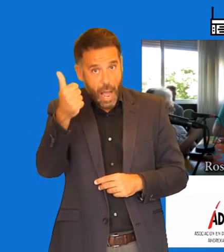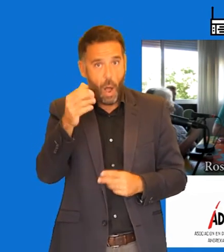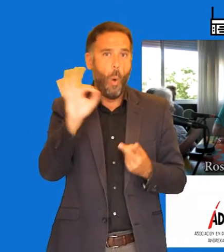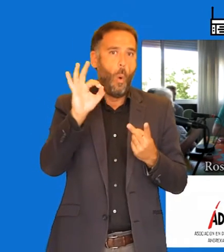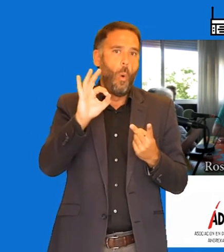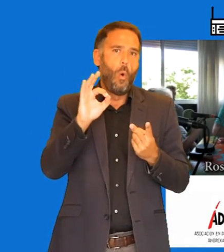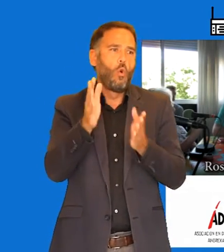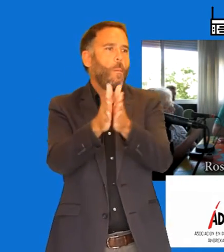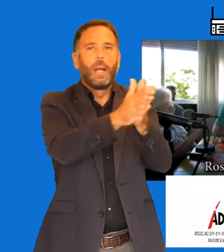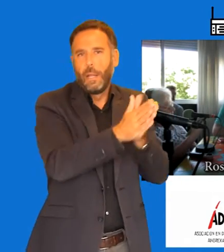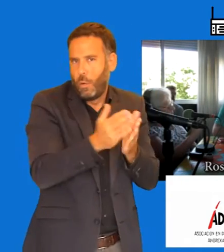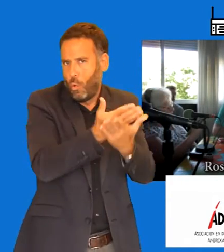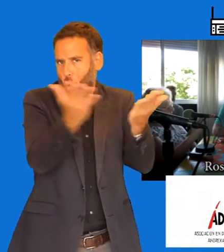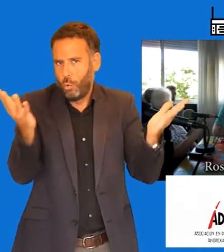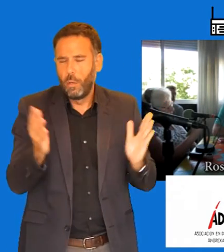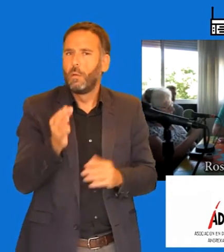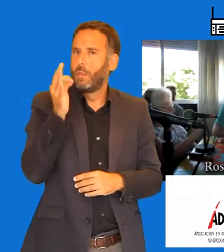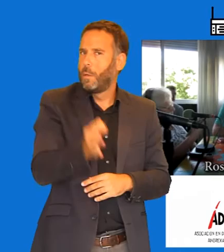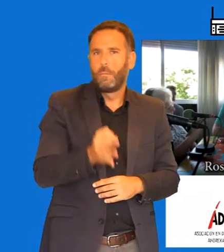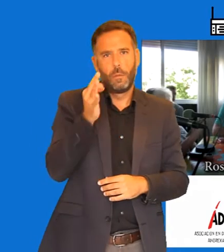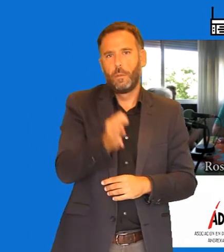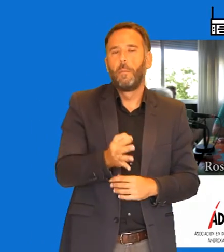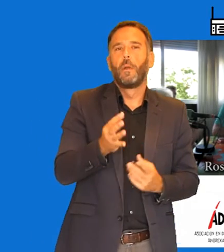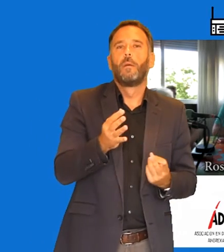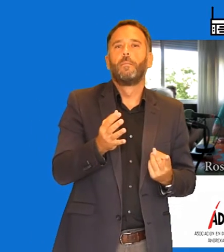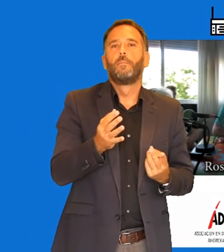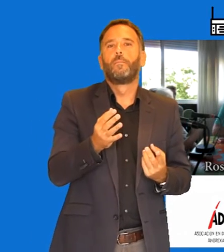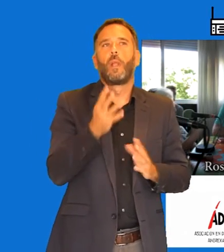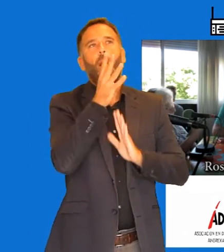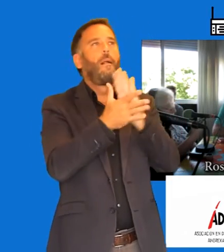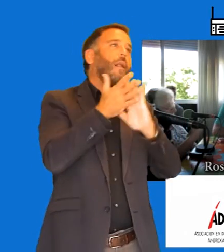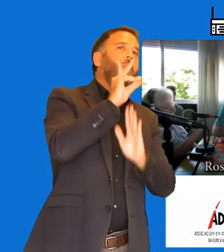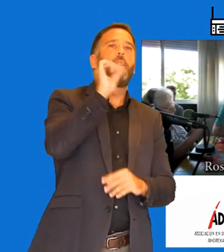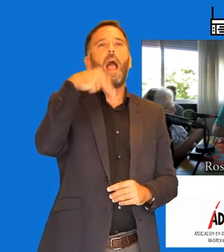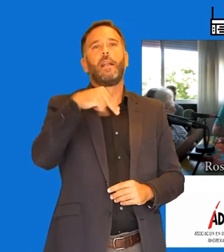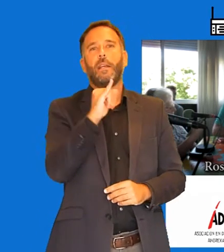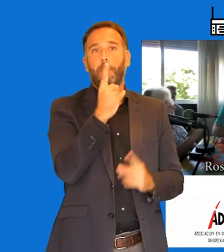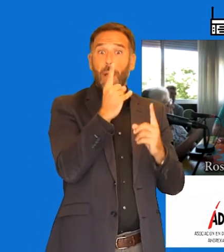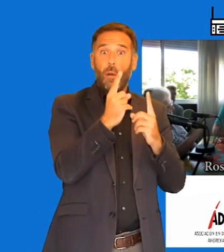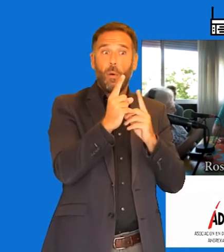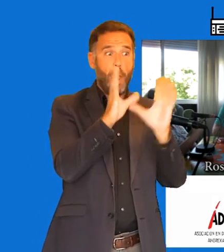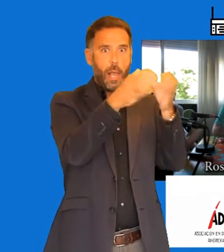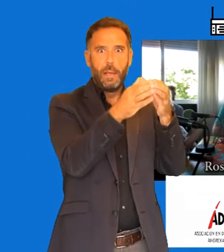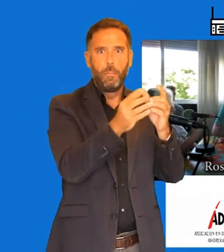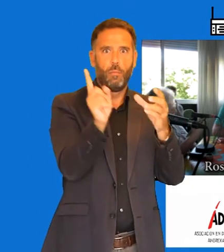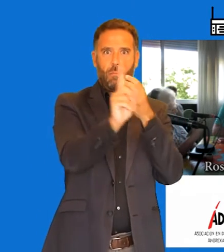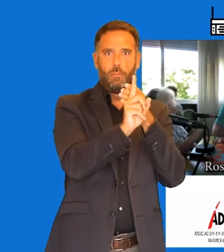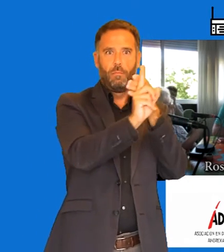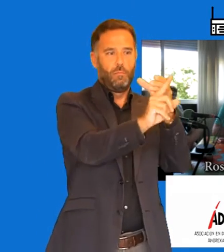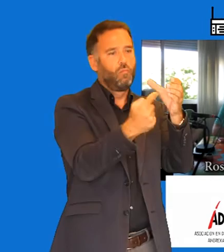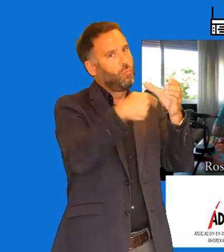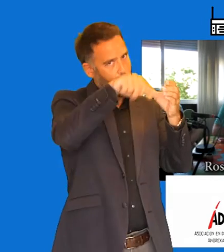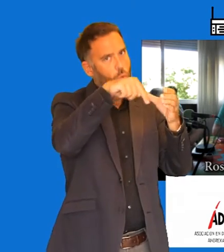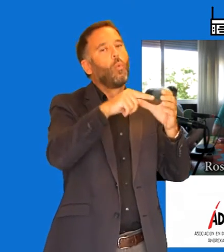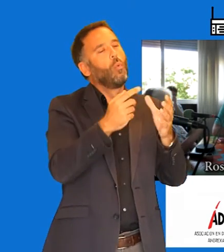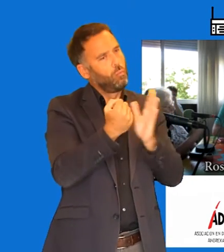compañeros. Sí. Siempre mentamos o hablamos de Dani, pero Dani tiene un equipo detrás. Evidentemente. Entre ellos,